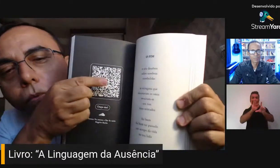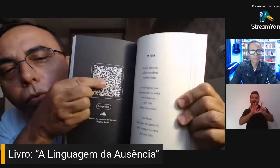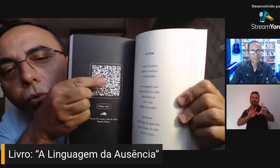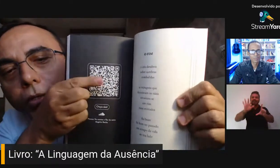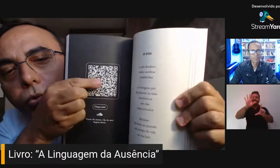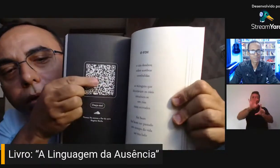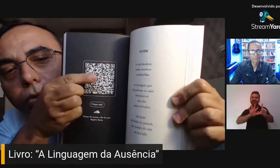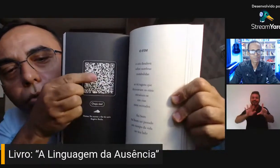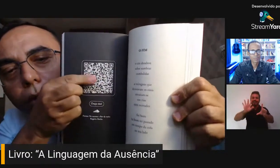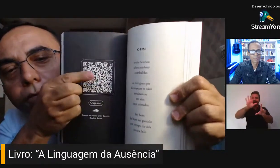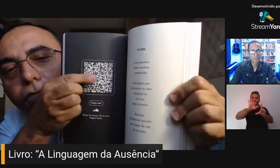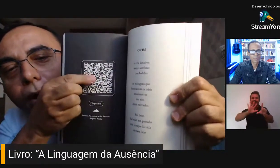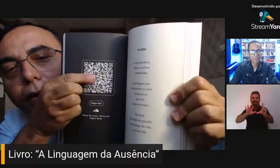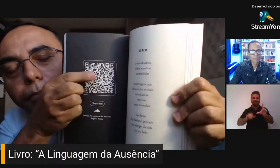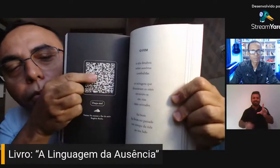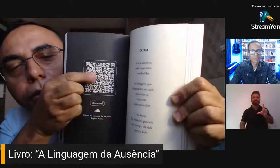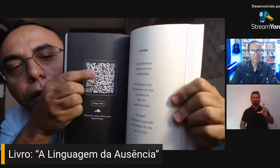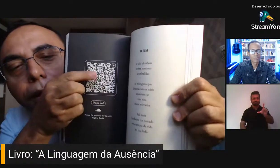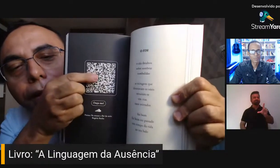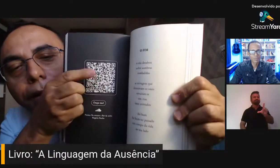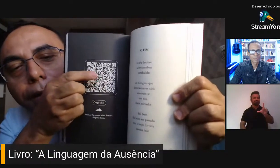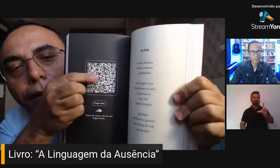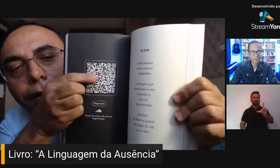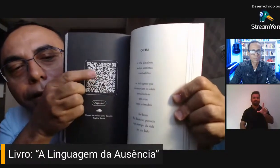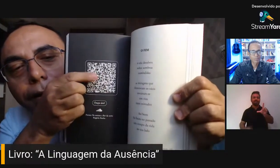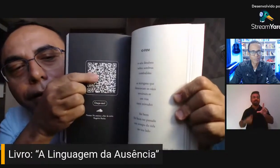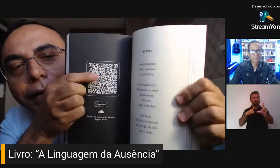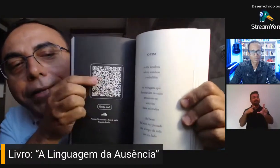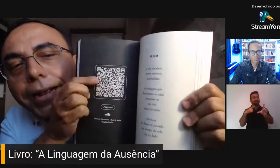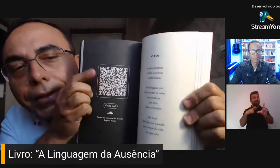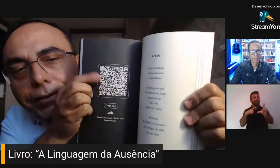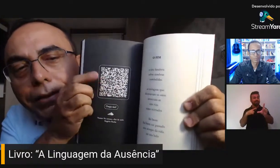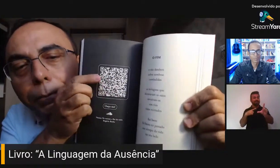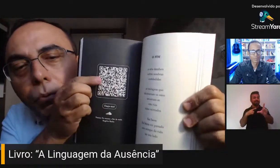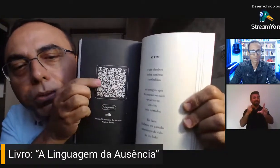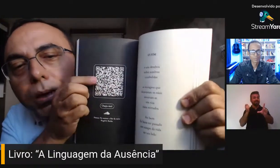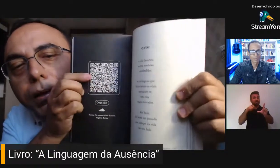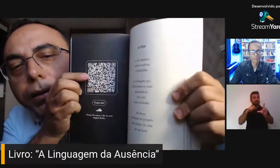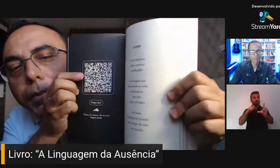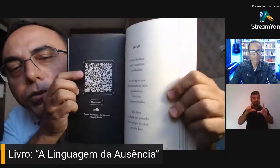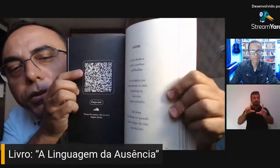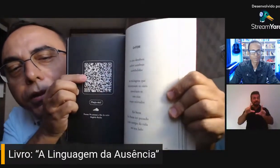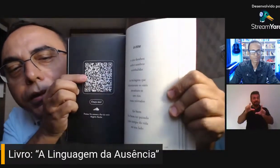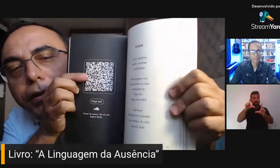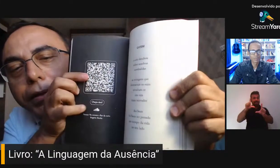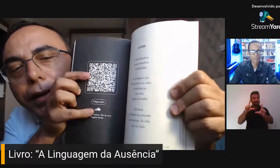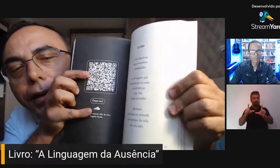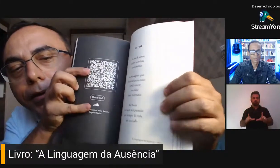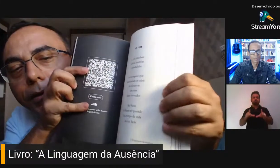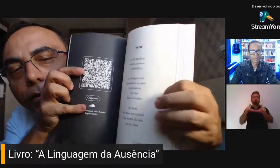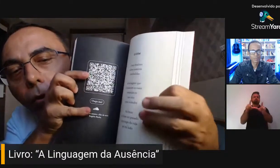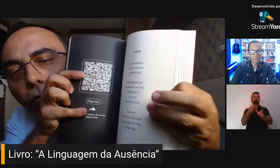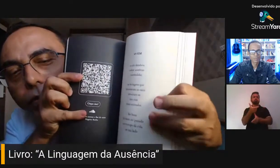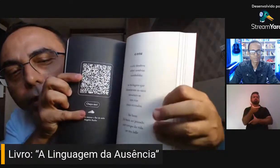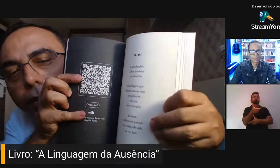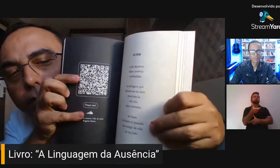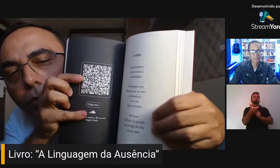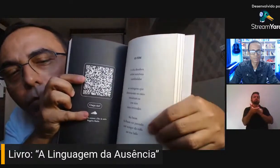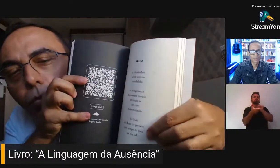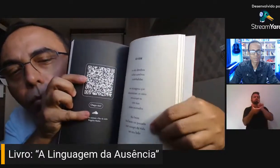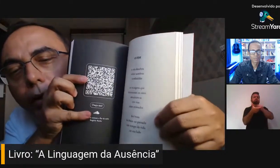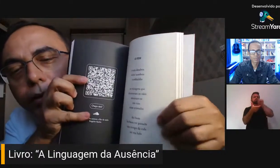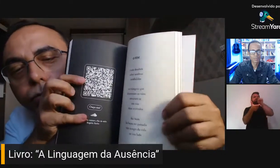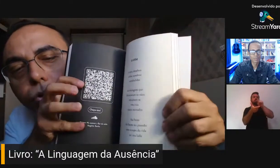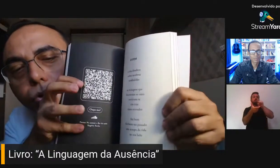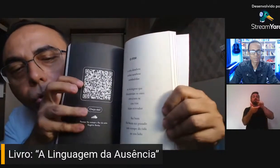o leitor, a leitora vai poder clicar, apontar a câmera do celular, clicar e ouvir